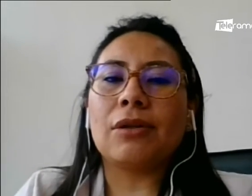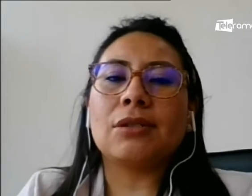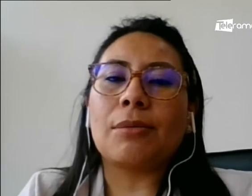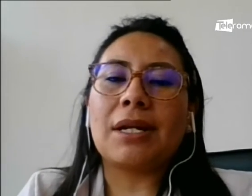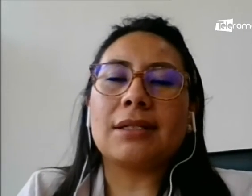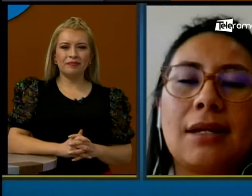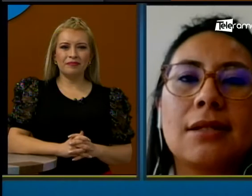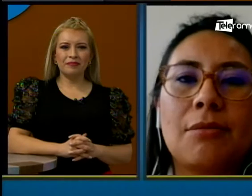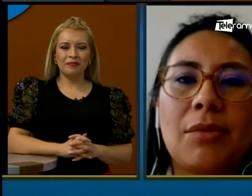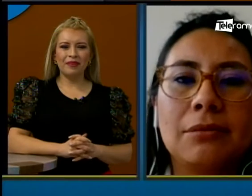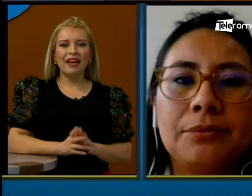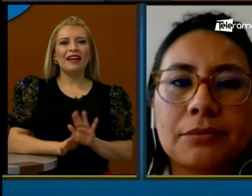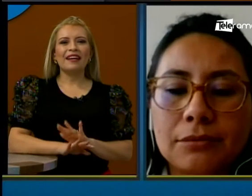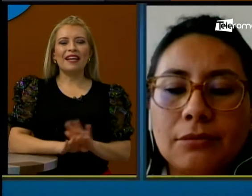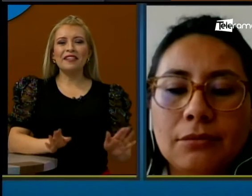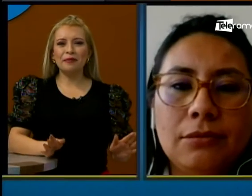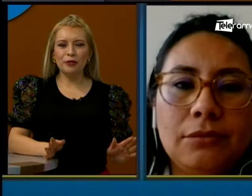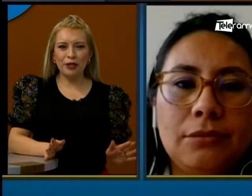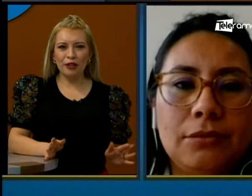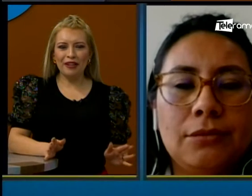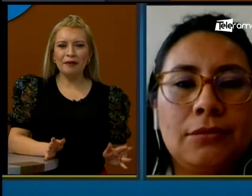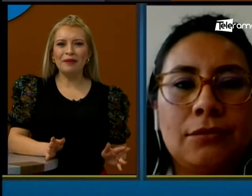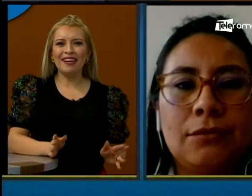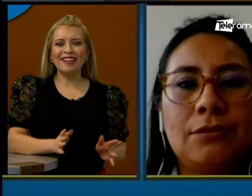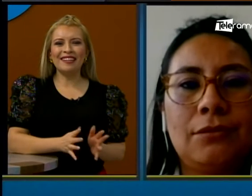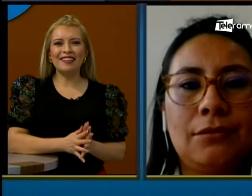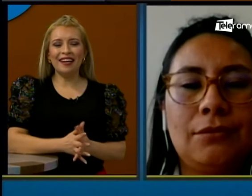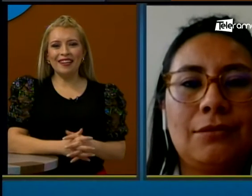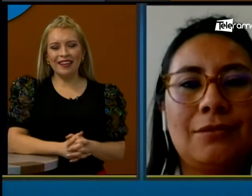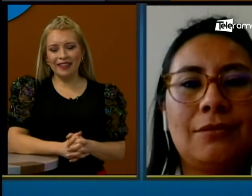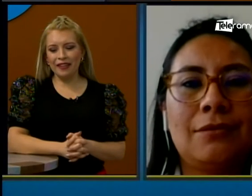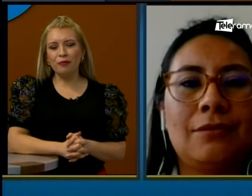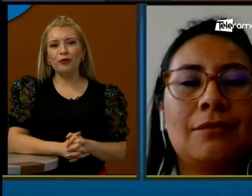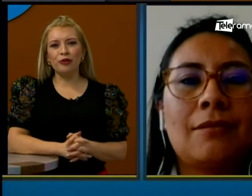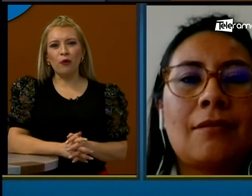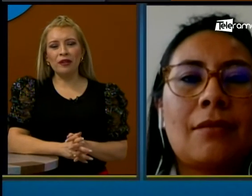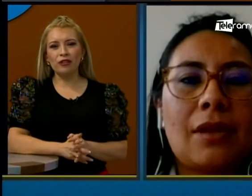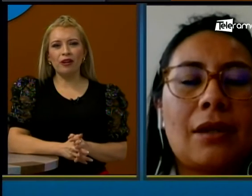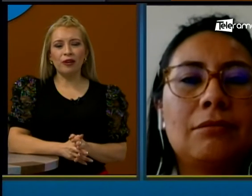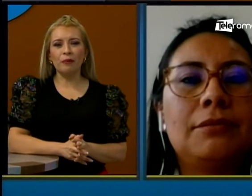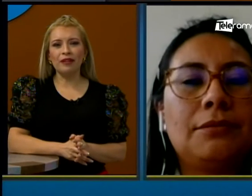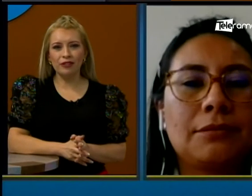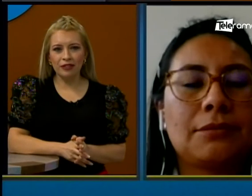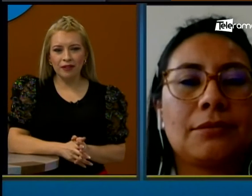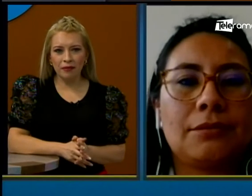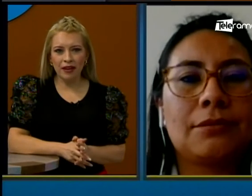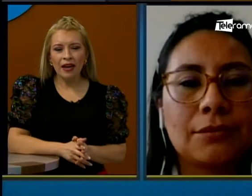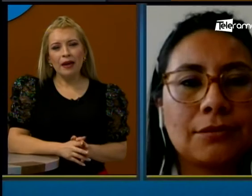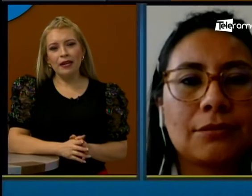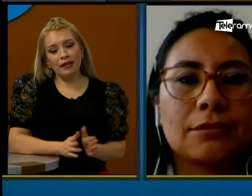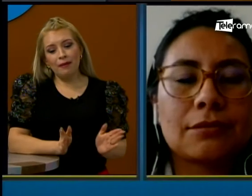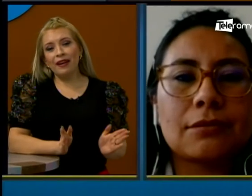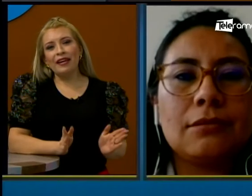de monigotes sobre los hieles del tranvía. Clarísimo, nos quedó el tema, mi querida Tatiana. que tener mucho en cuenta, todas las recomendaciones también